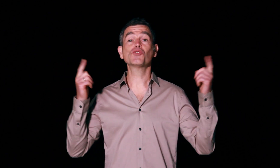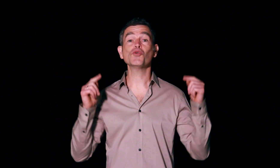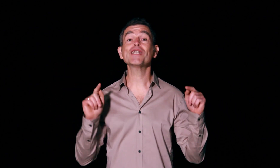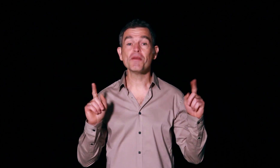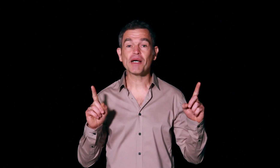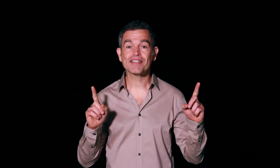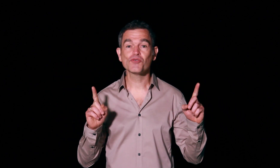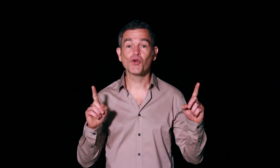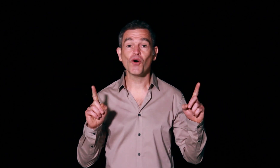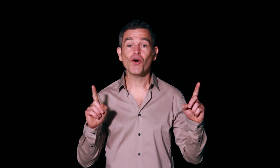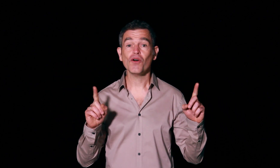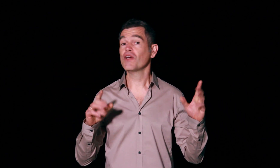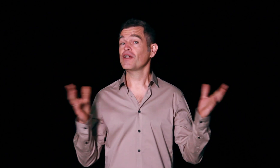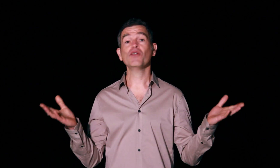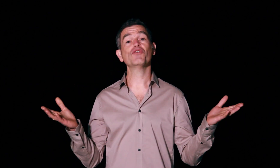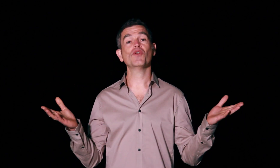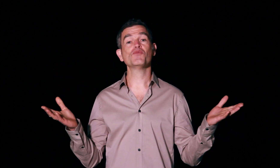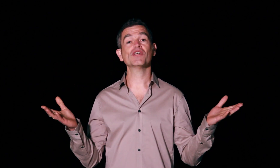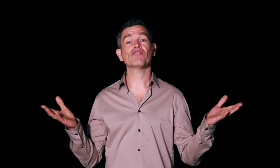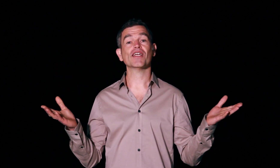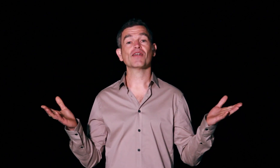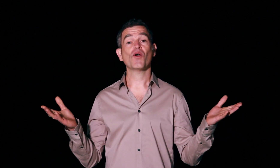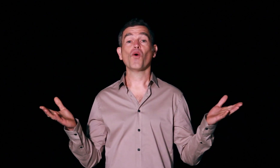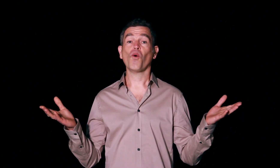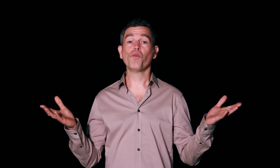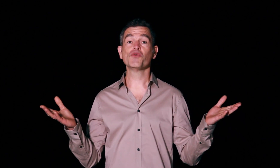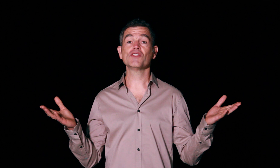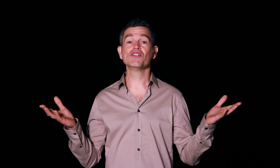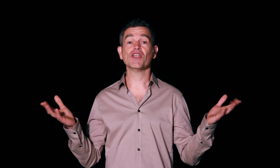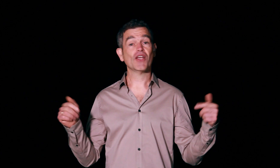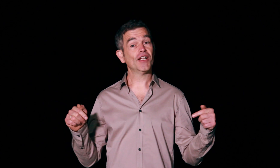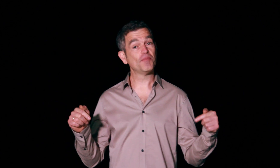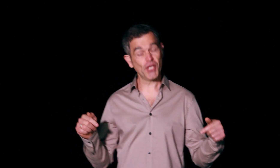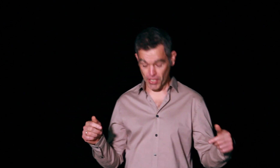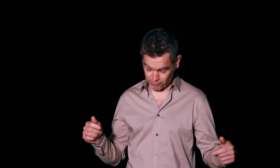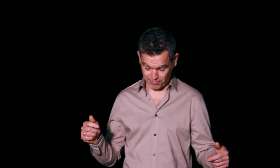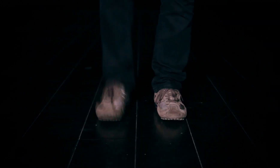toutes les parties du corps et on fait de la musique avec. Avec, on peut utiliser les pieds,